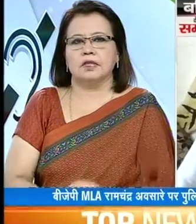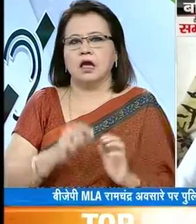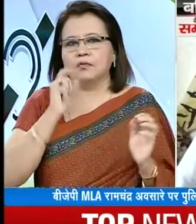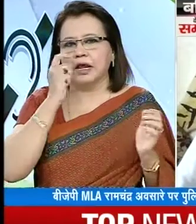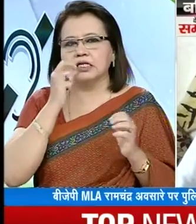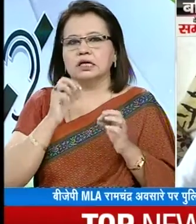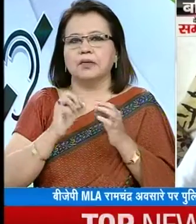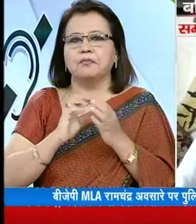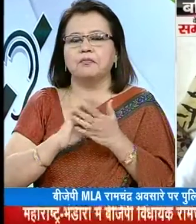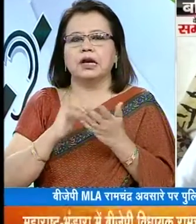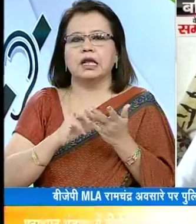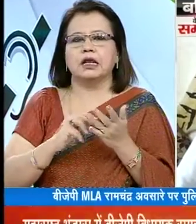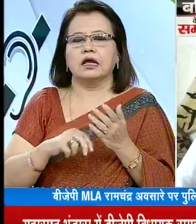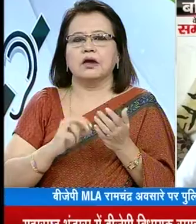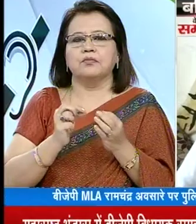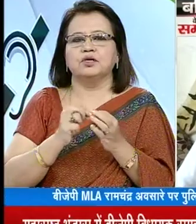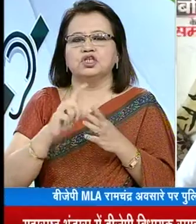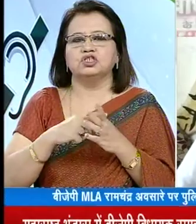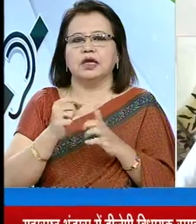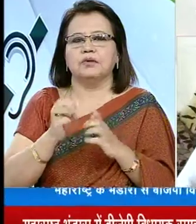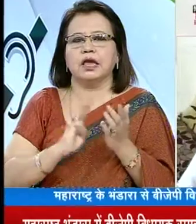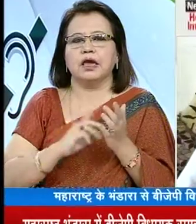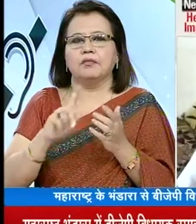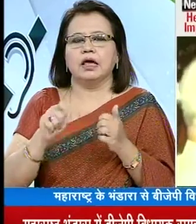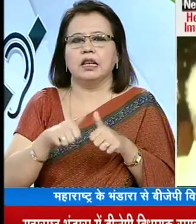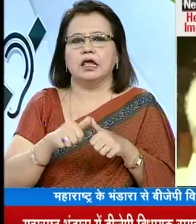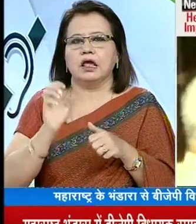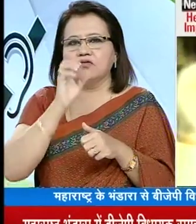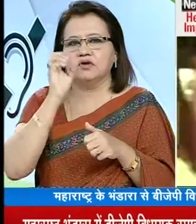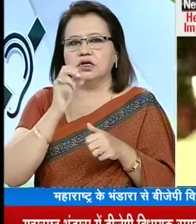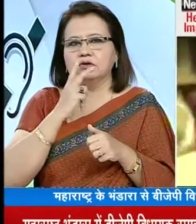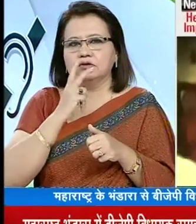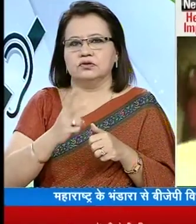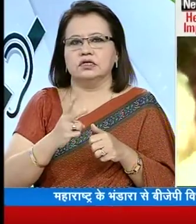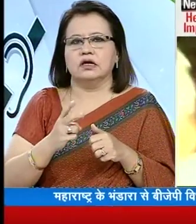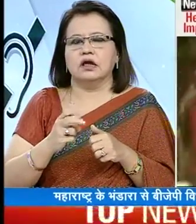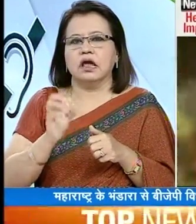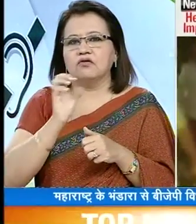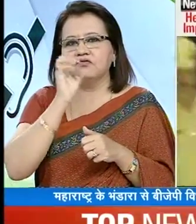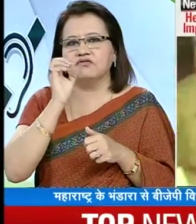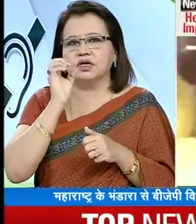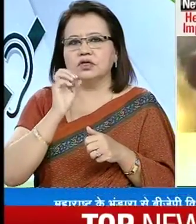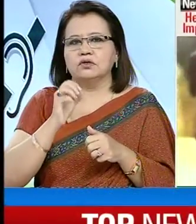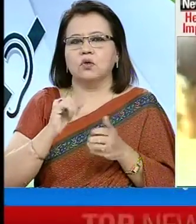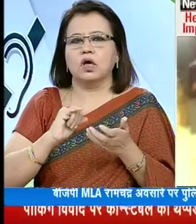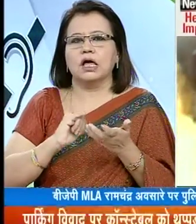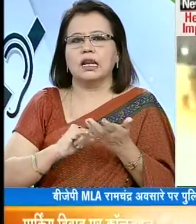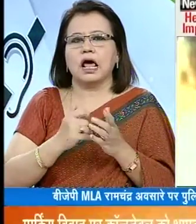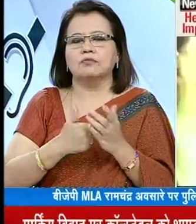माराश्ट्र के भंडारा में बीजेपी विथाएक रामचंदर अफसारे का एक वीडियो वाइरल हुआ है वीडियो में रामचंदर अफसारे पुलिस स्थाने